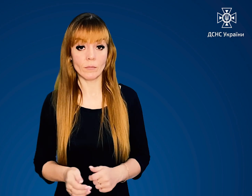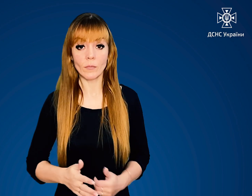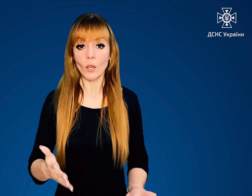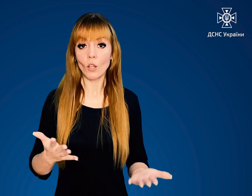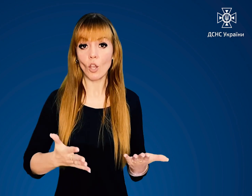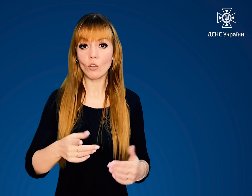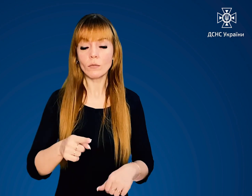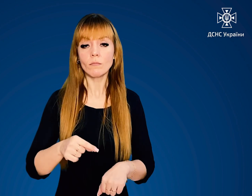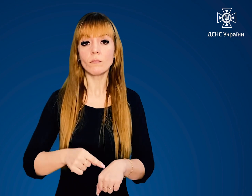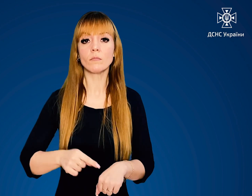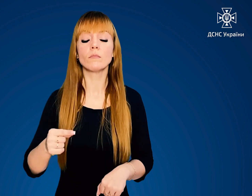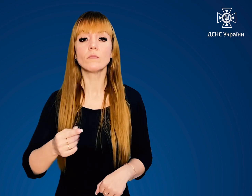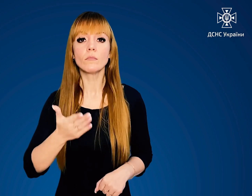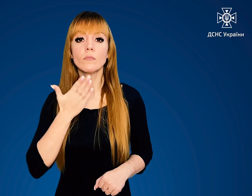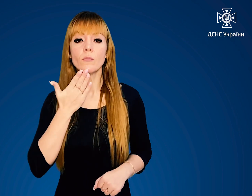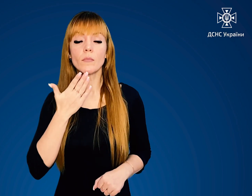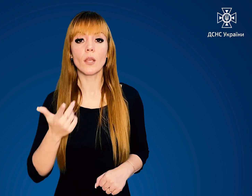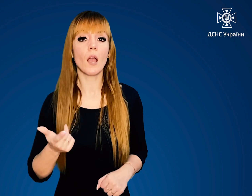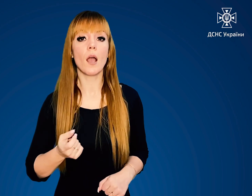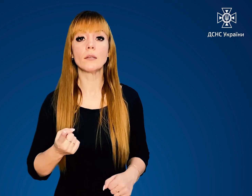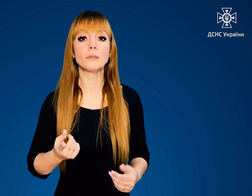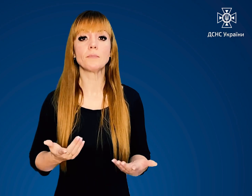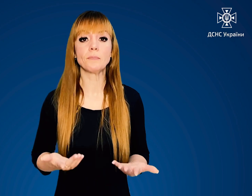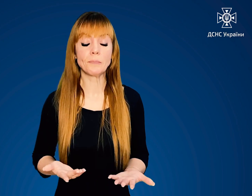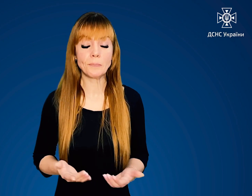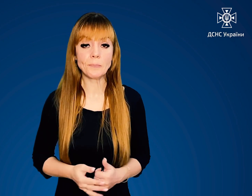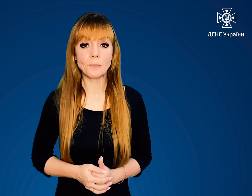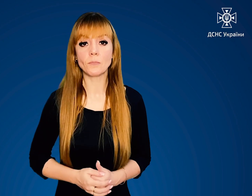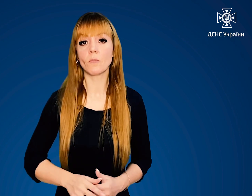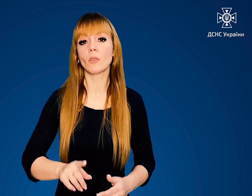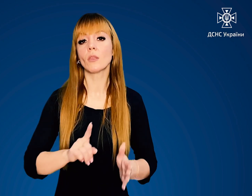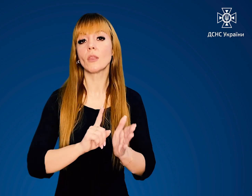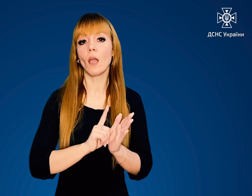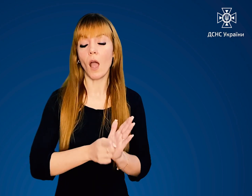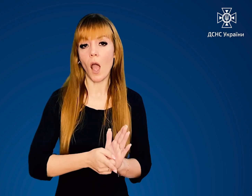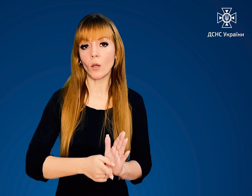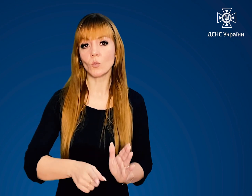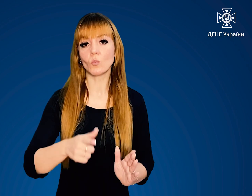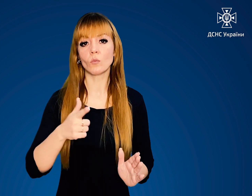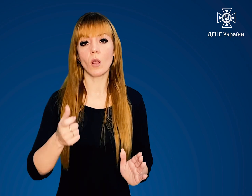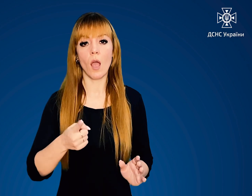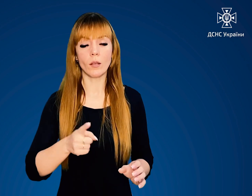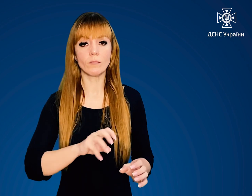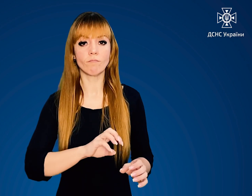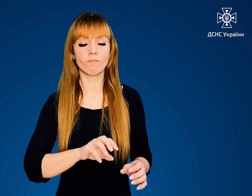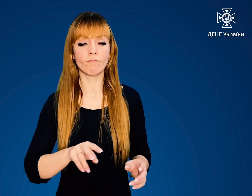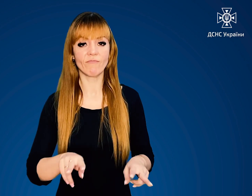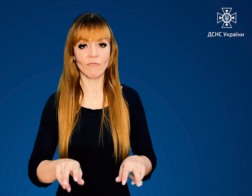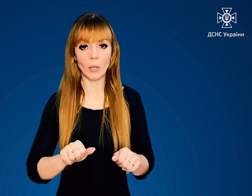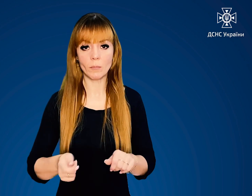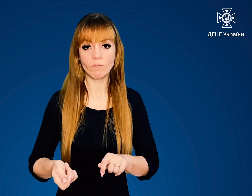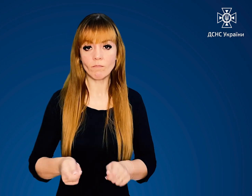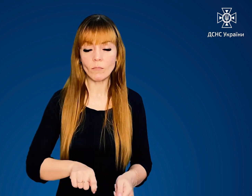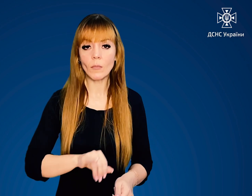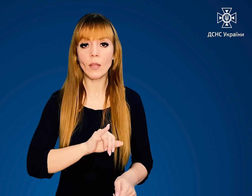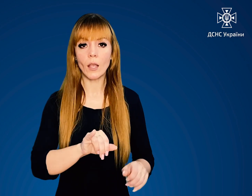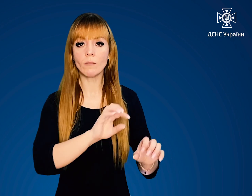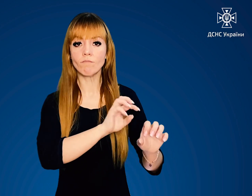Якщо відчули запах газу Негайно вимкніть газові прилади та